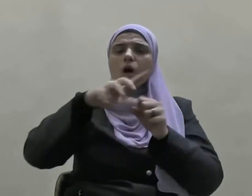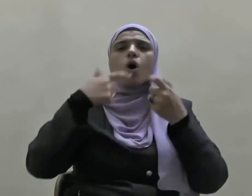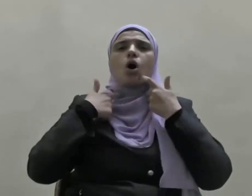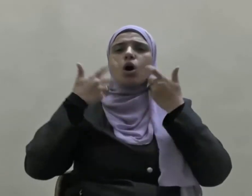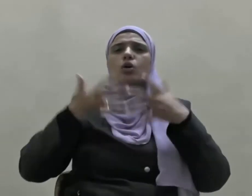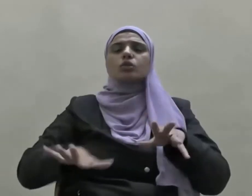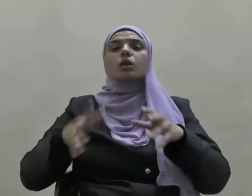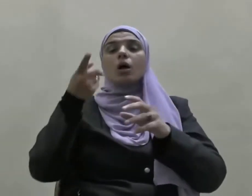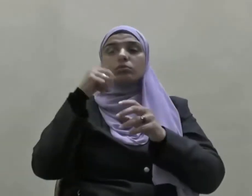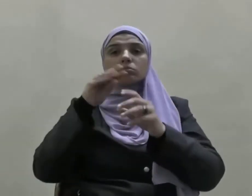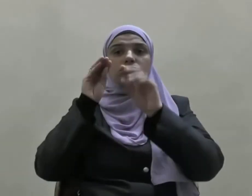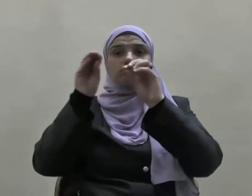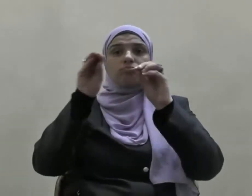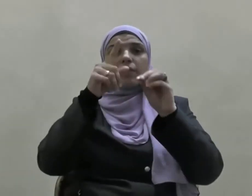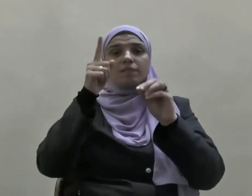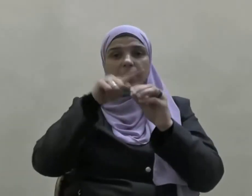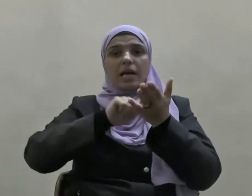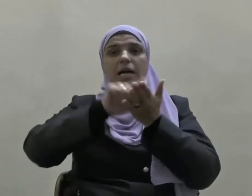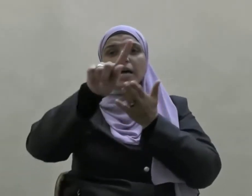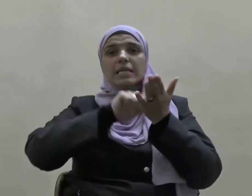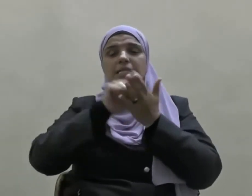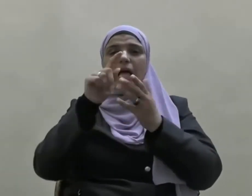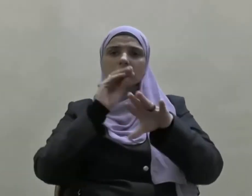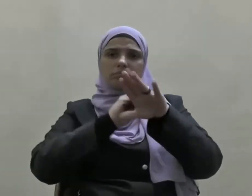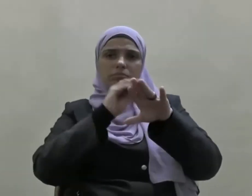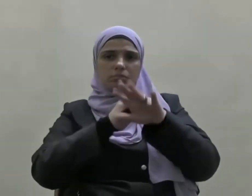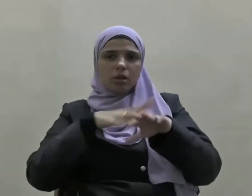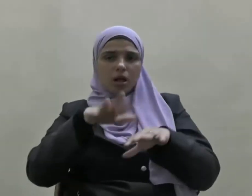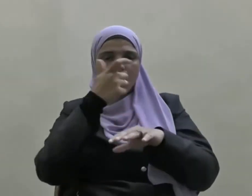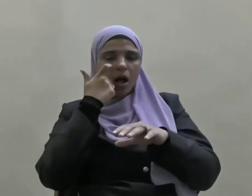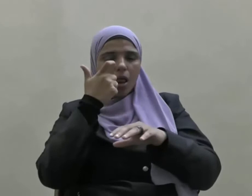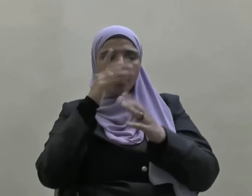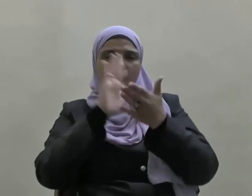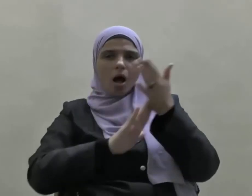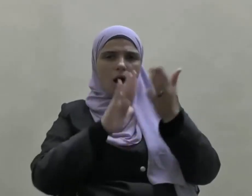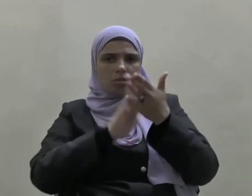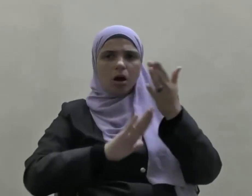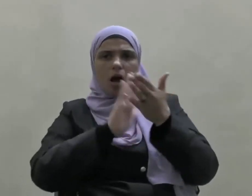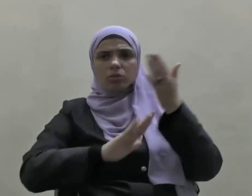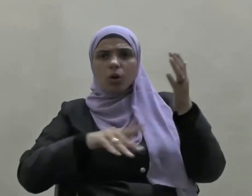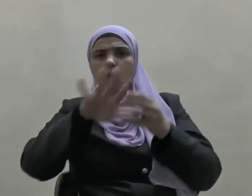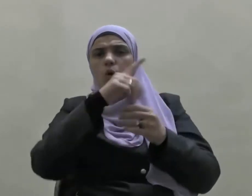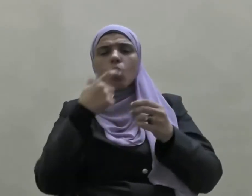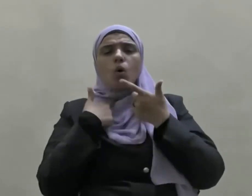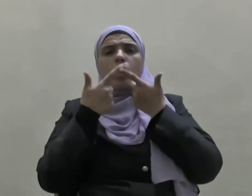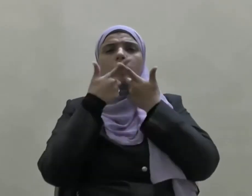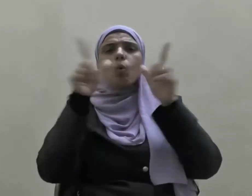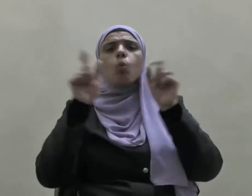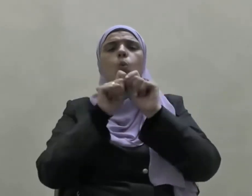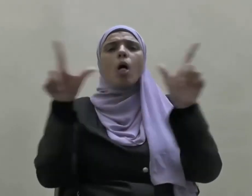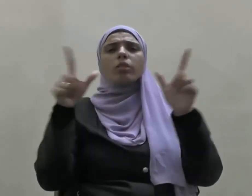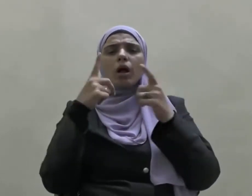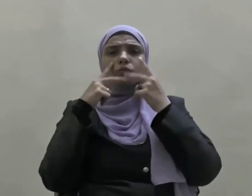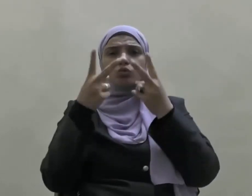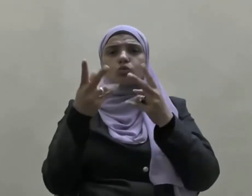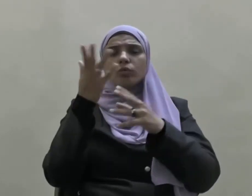وتوجيه رسائل التهديد المبطنة طارة والصريحة أخرى